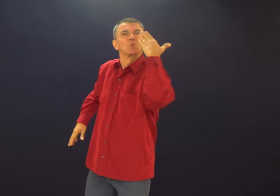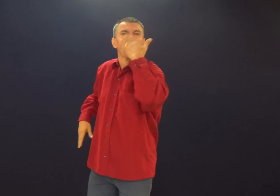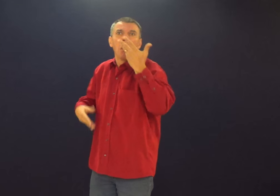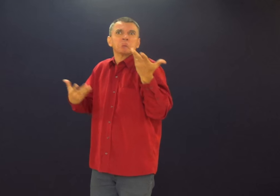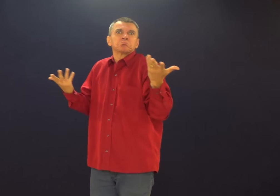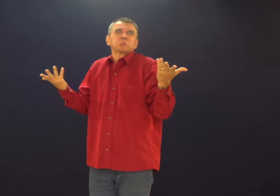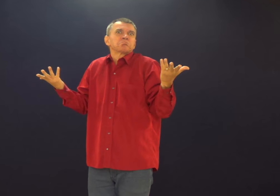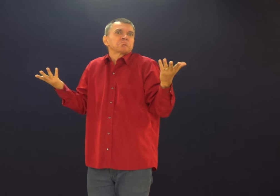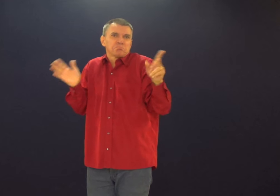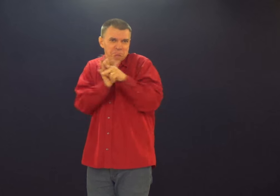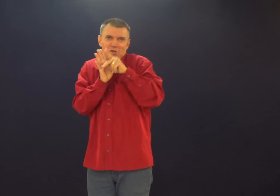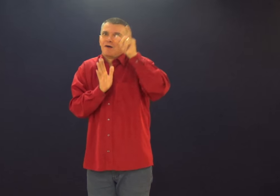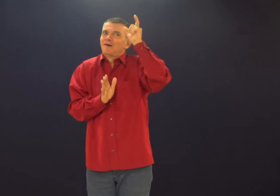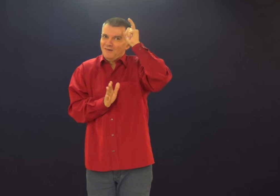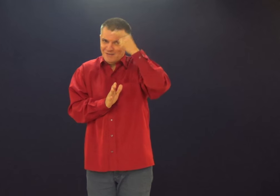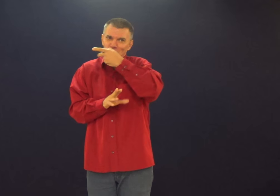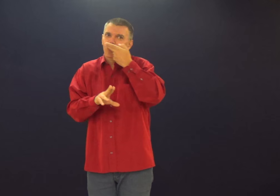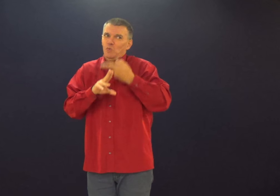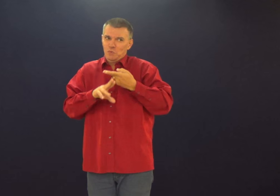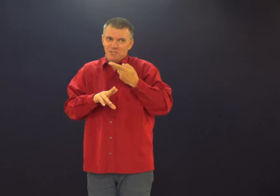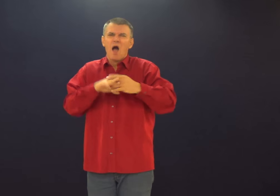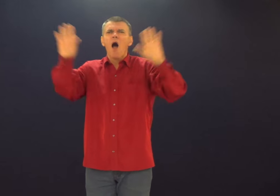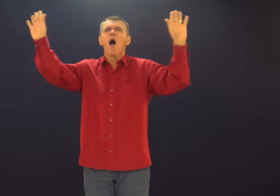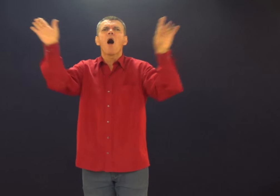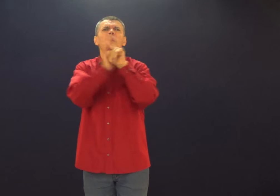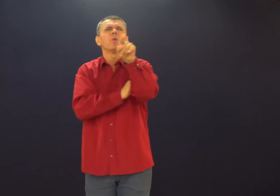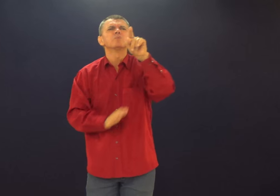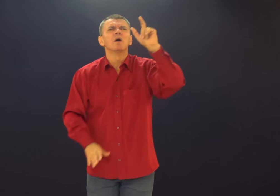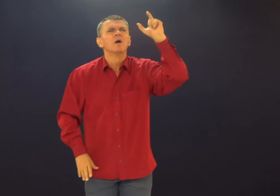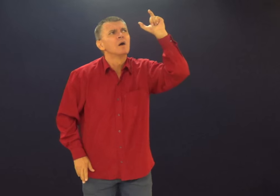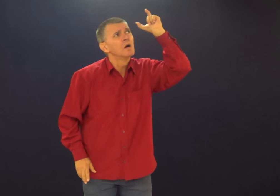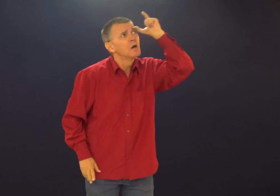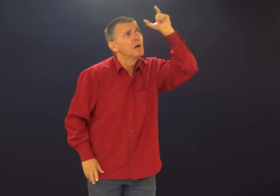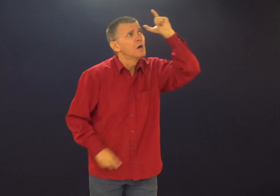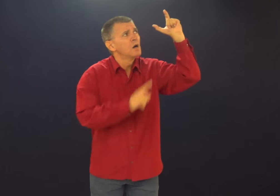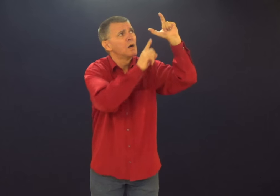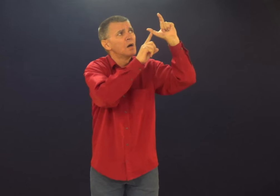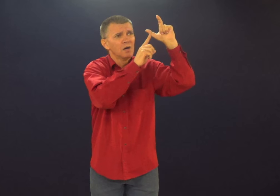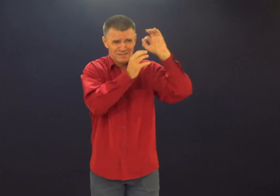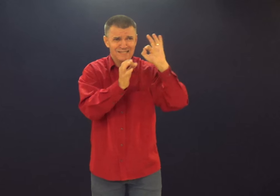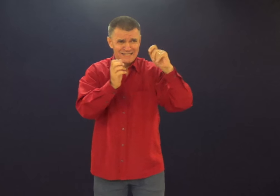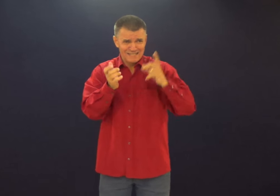Uma coisa mais bem pensada. Nossa, o diabo faz uns pontos. Olha.